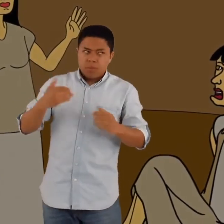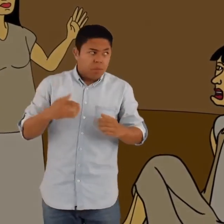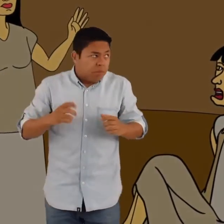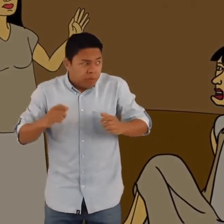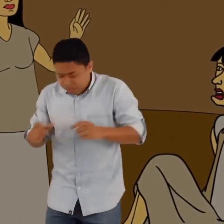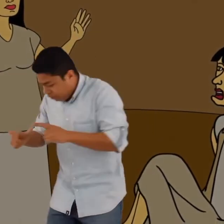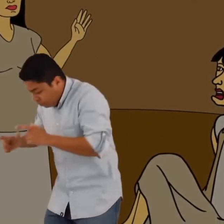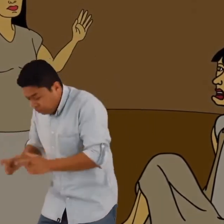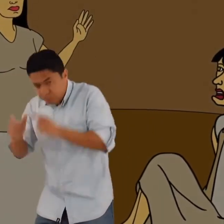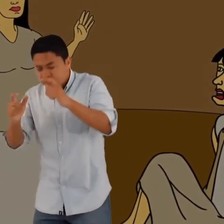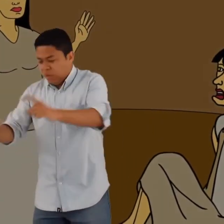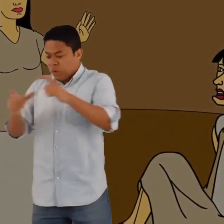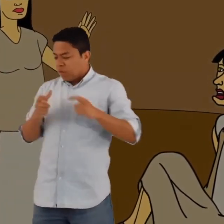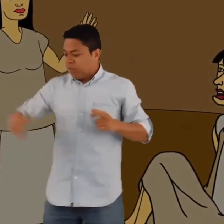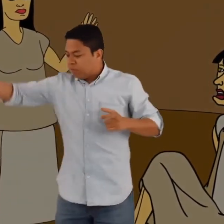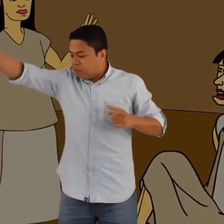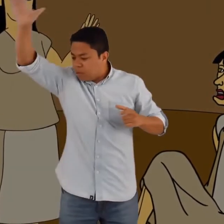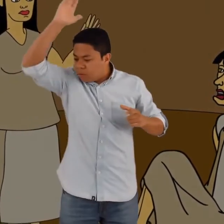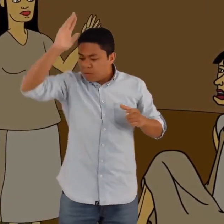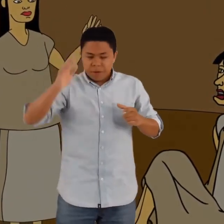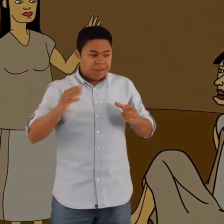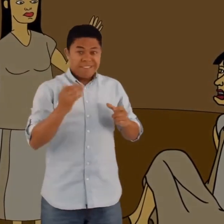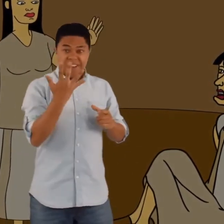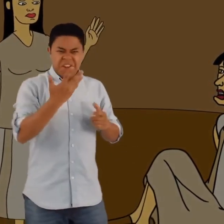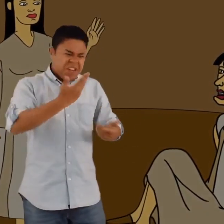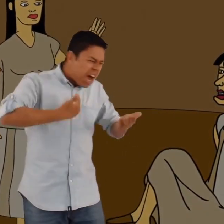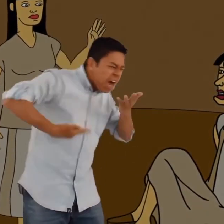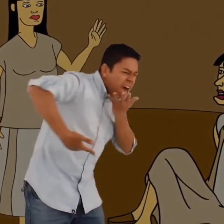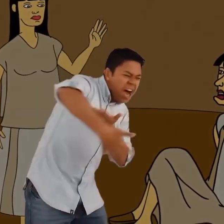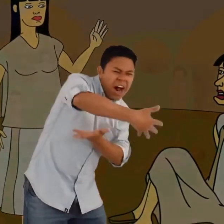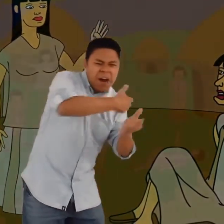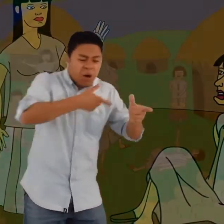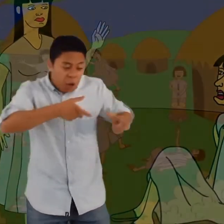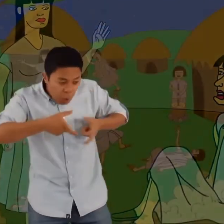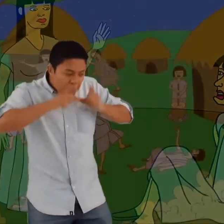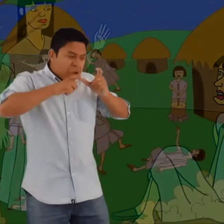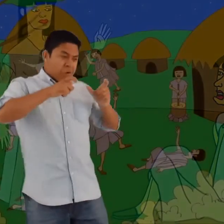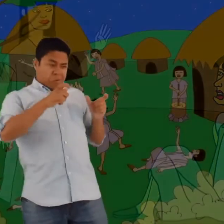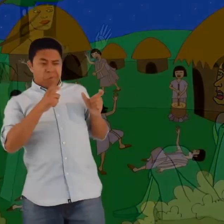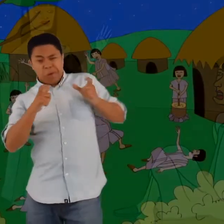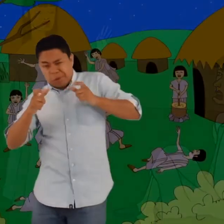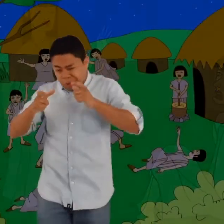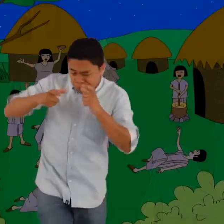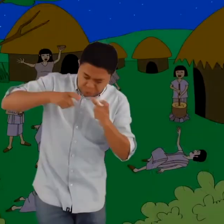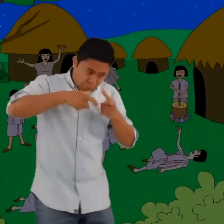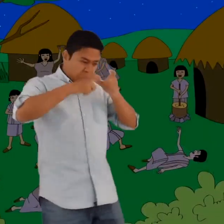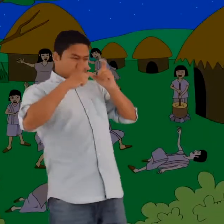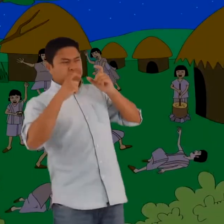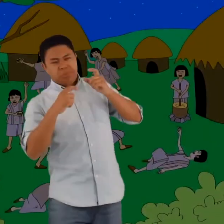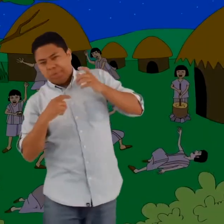Comenzaron a beber hasta quedar borrachos y Yivian a lo lejos observaba lo que estaba pasando.